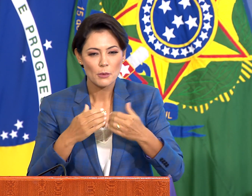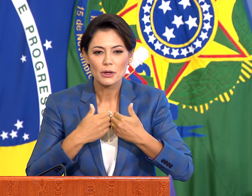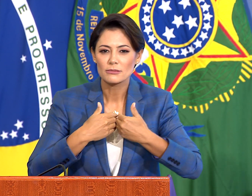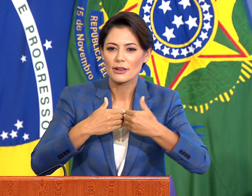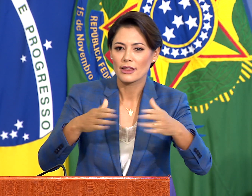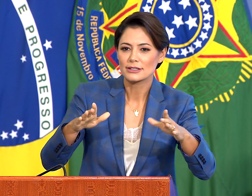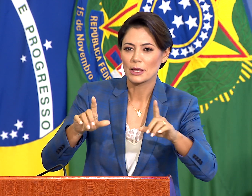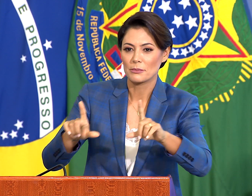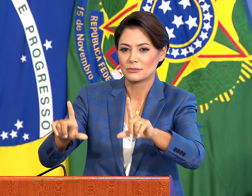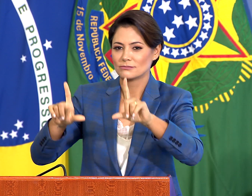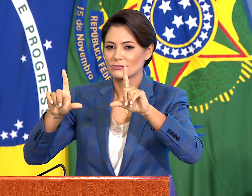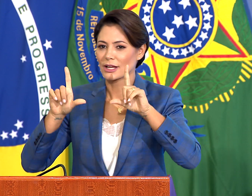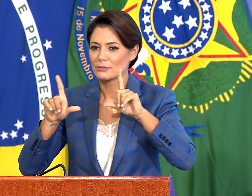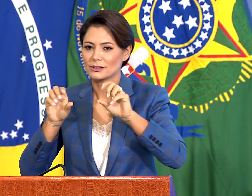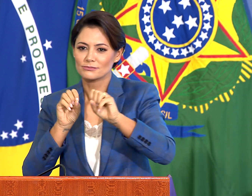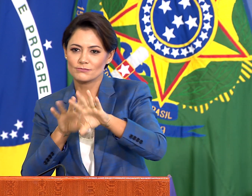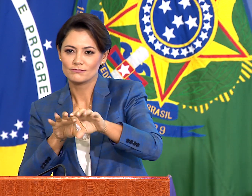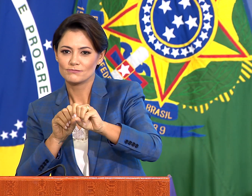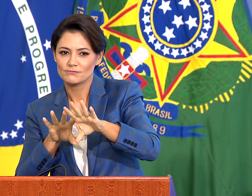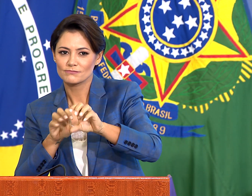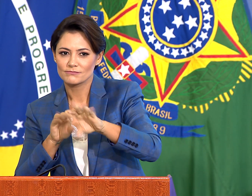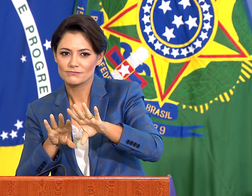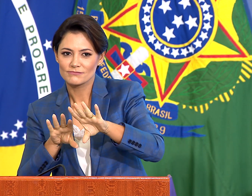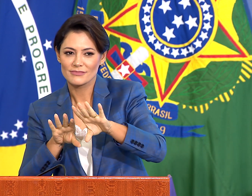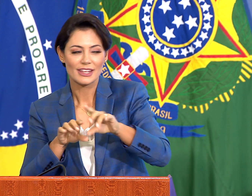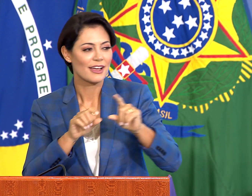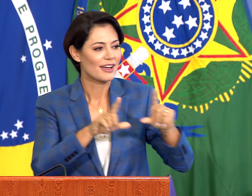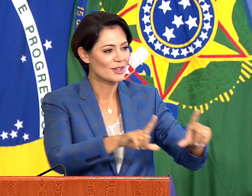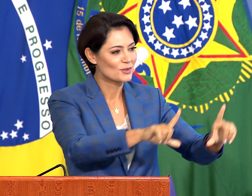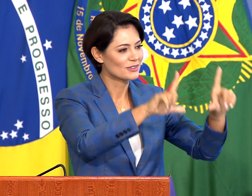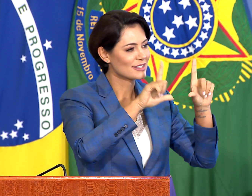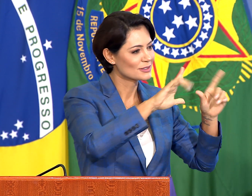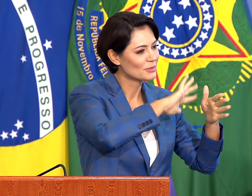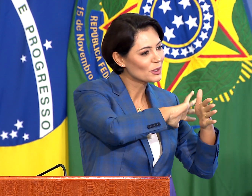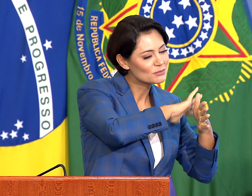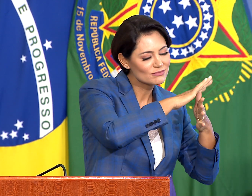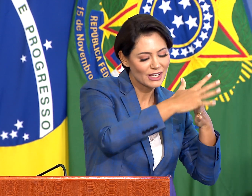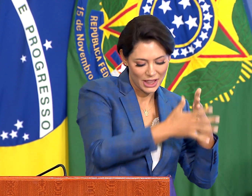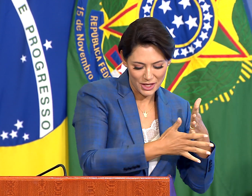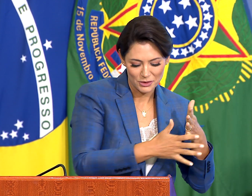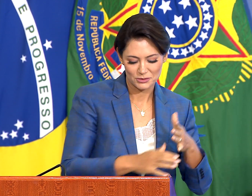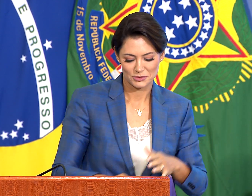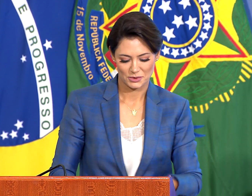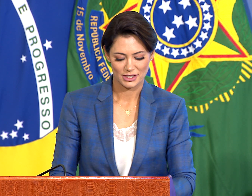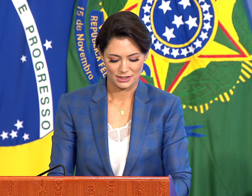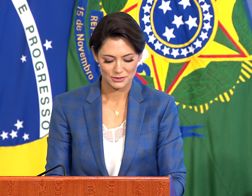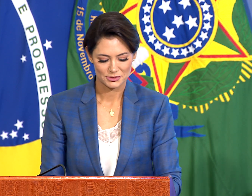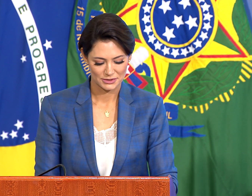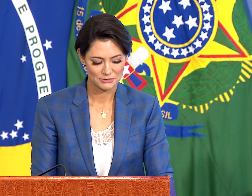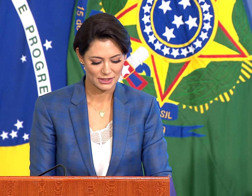pelo lançamento do canal Educação e, em especial, do canal Libras.